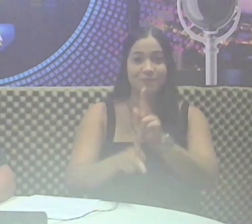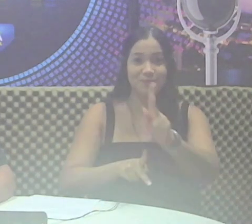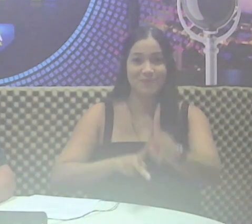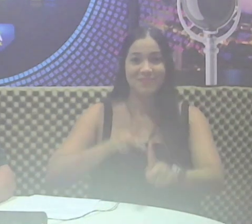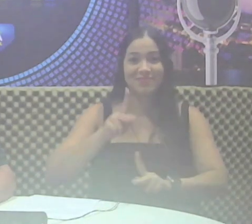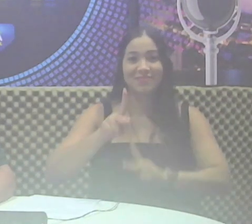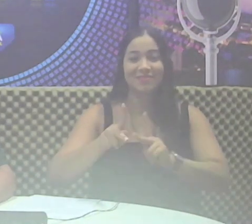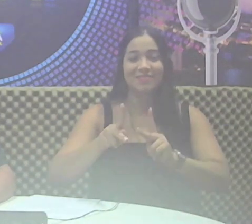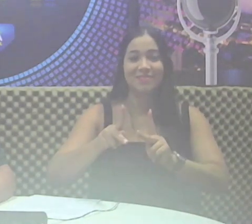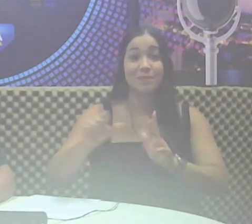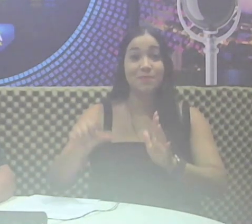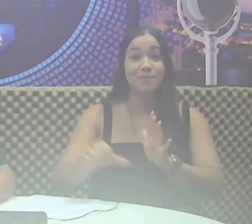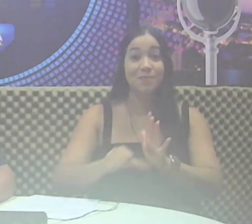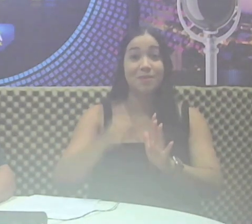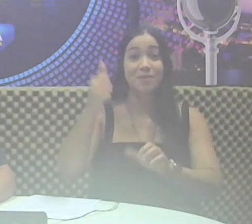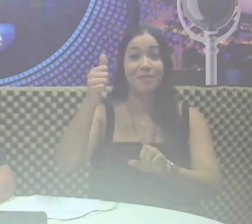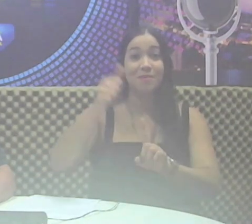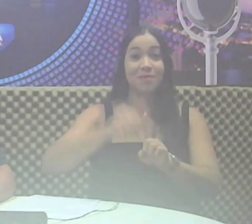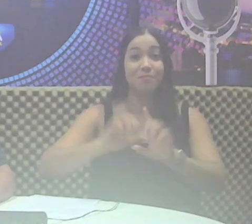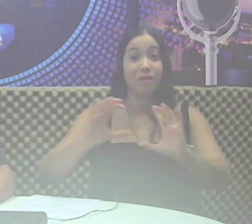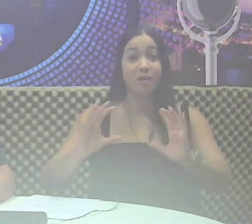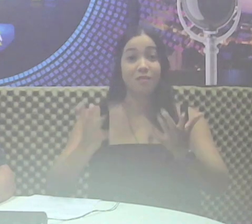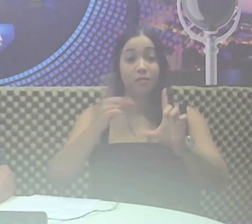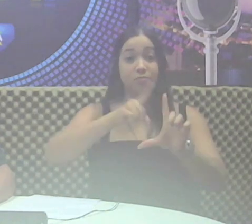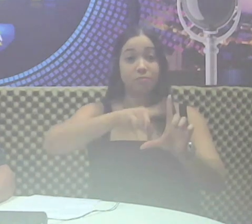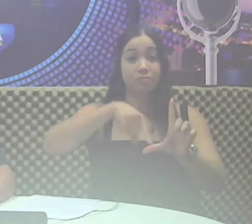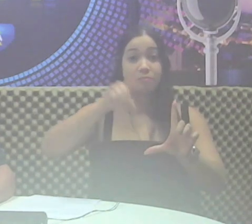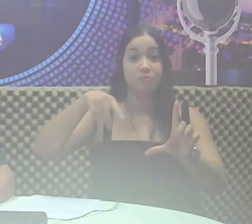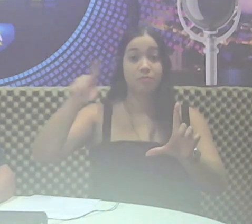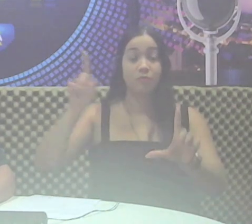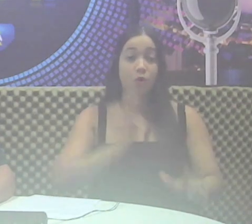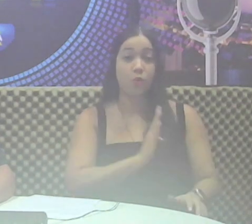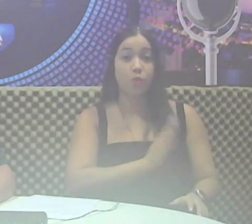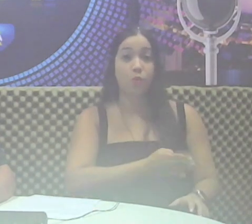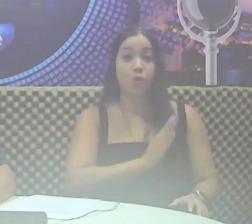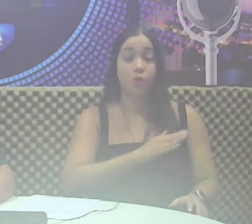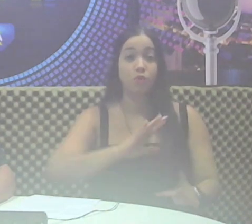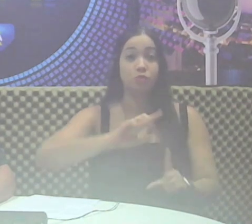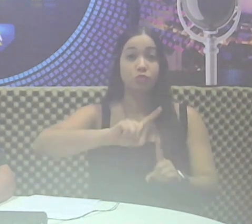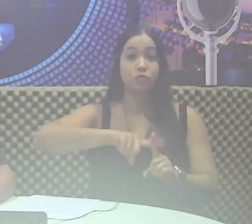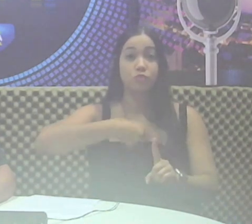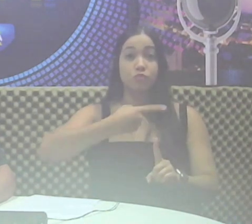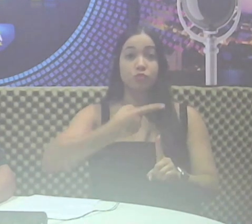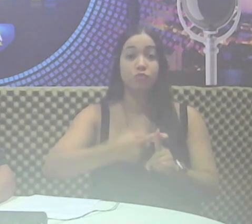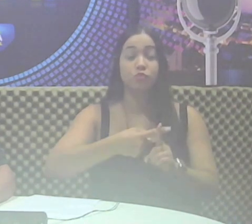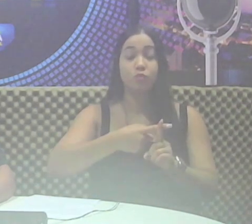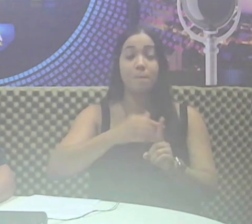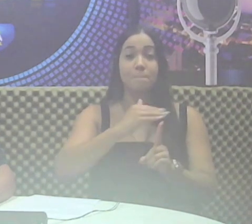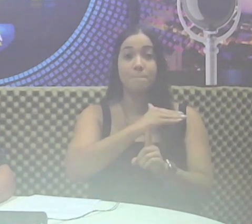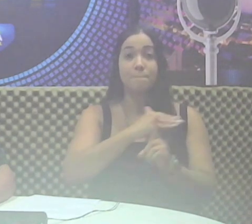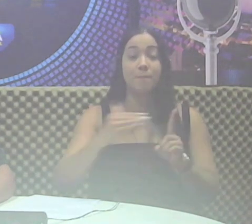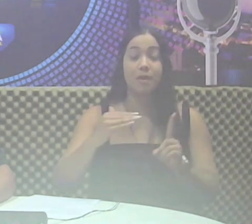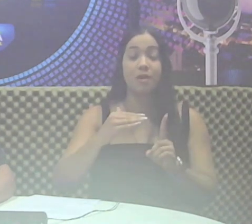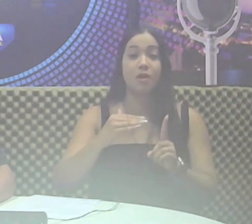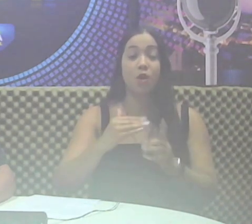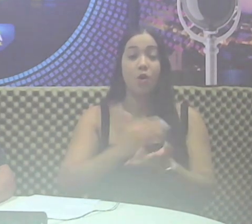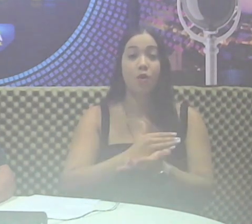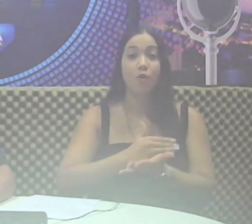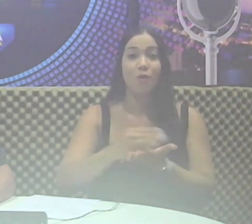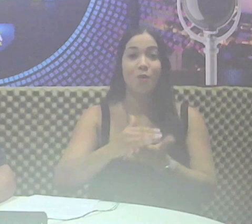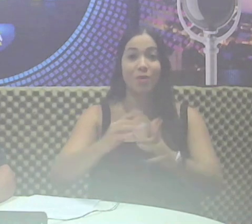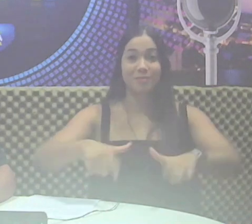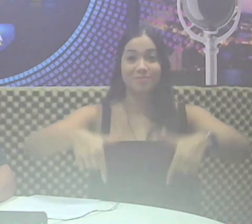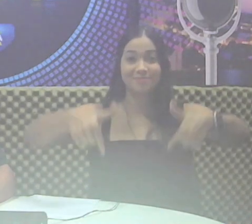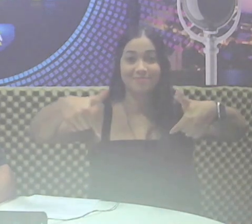o primeiro mês do mutirão de eletrocardiograma já soma mais da metade dos exames previstos para o início da ação.